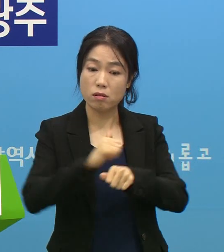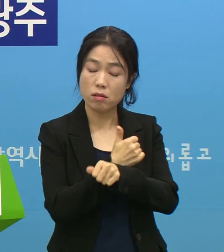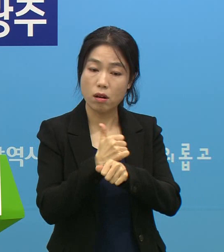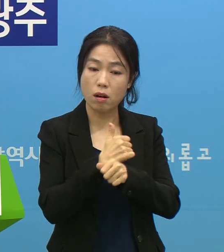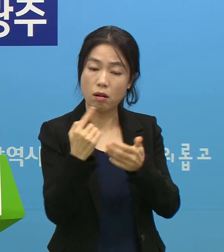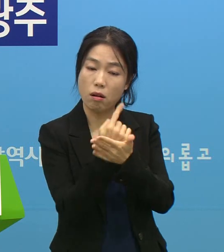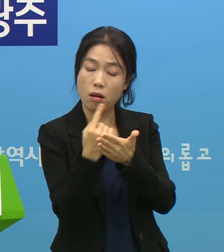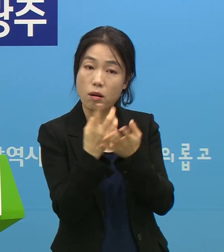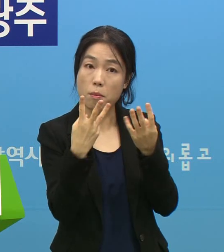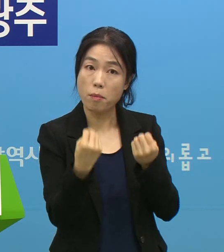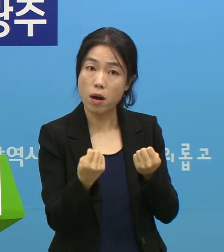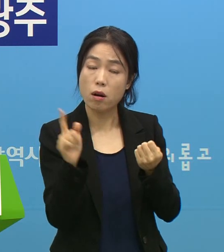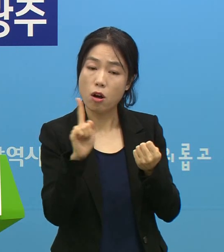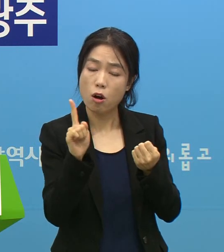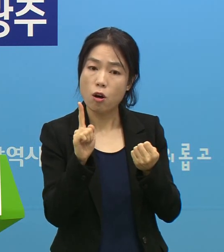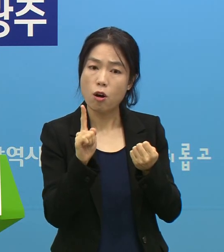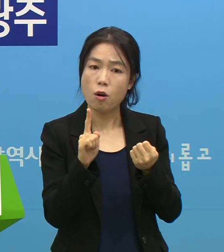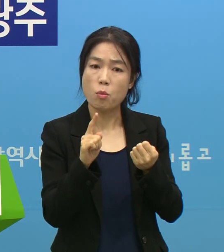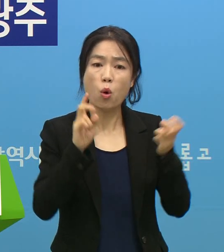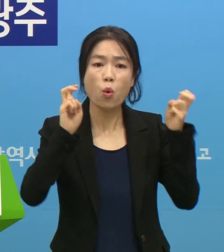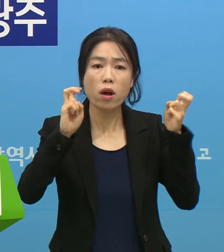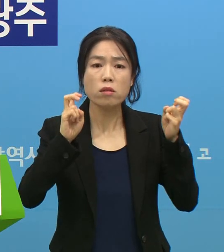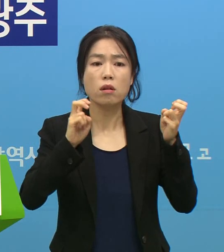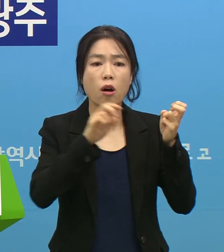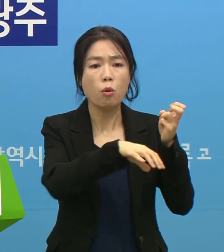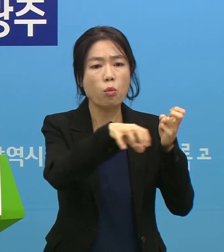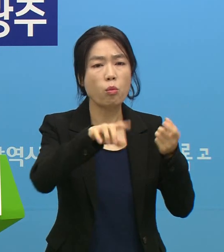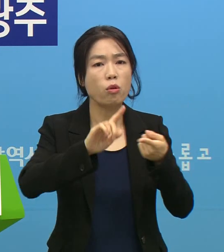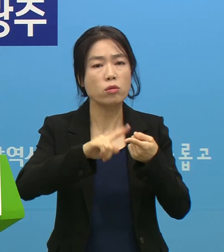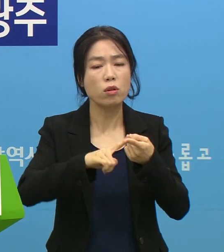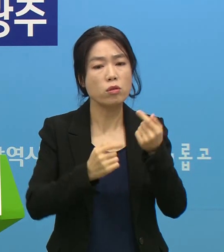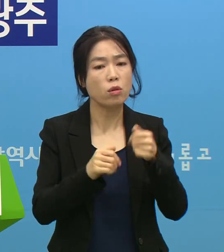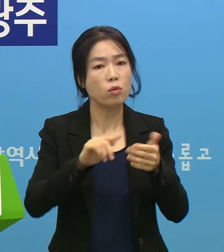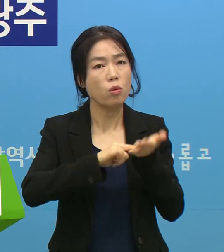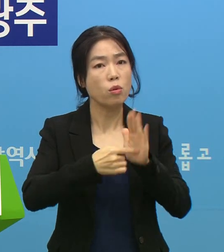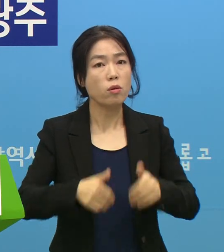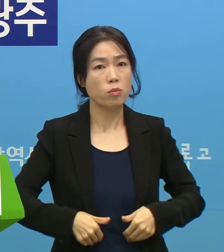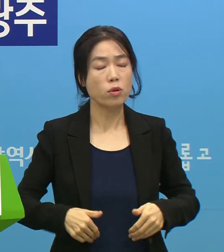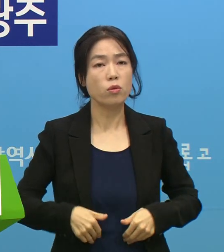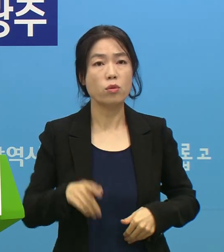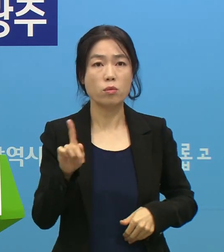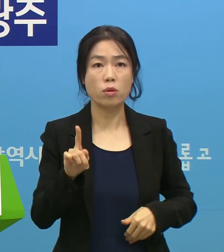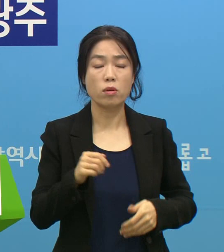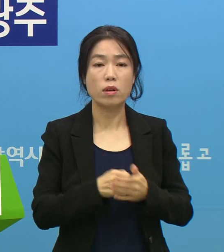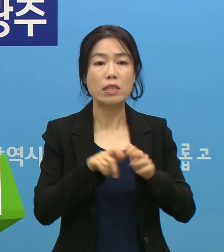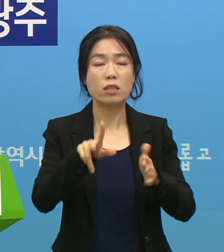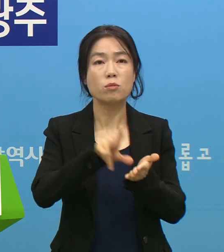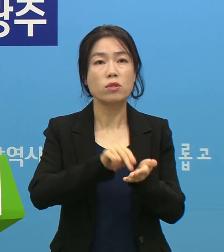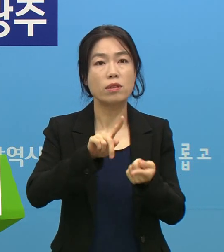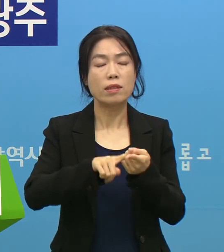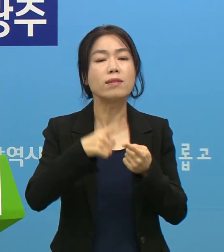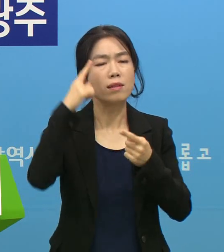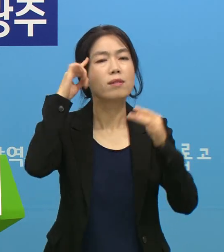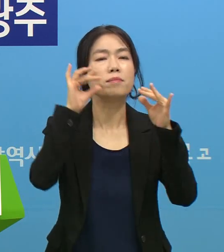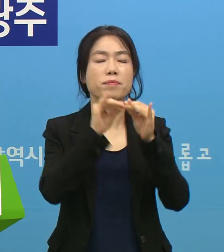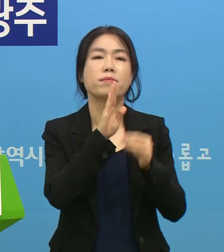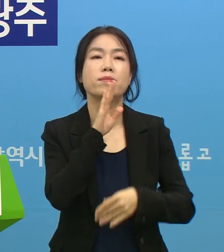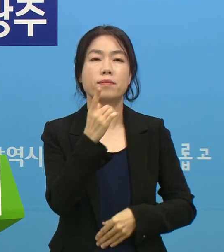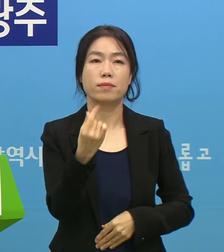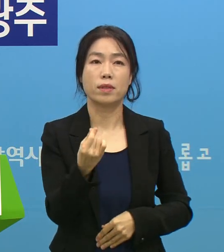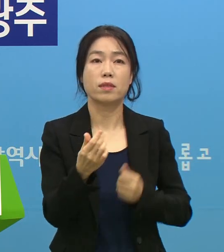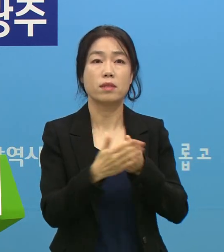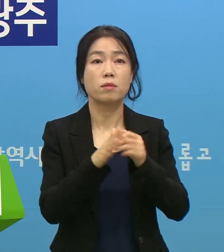유미한 정보 직업이나 직장 등등을 공개해야 될 필요성이 있어 보인다고 하셨습니다. 저희들도 이 부분에 대해서는 공감을 하고 있고요.